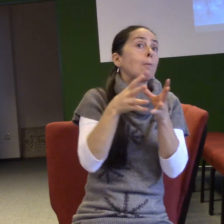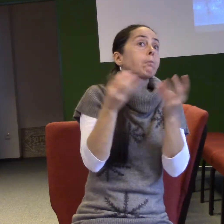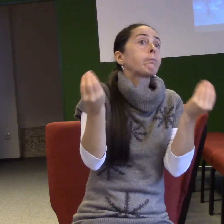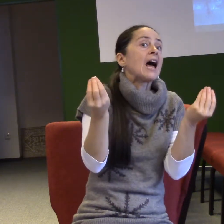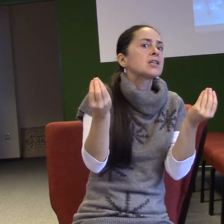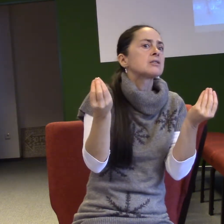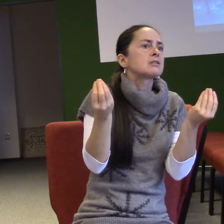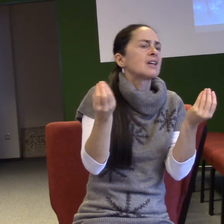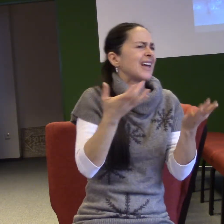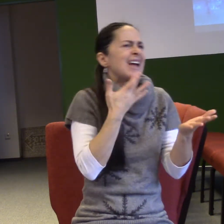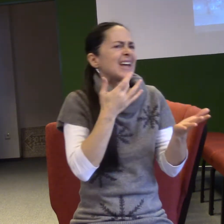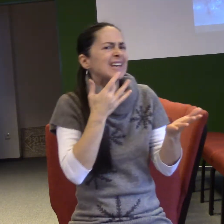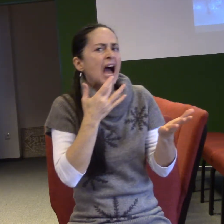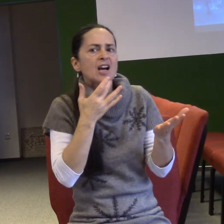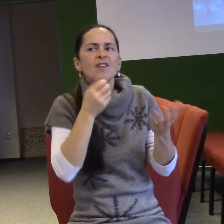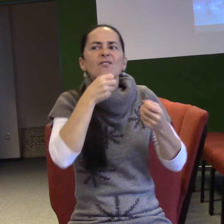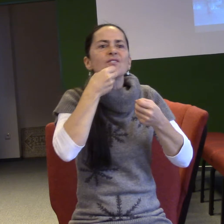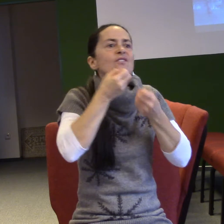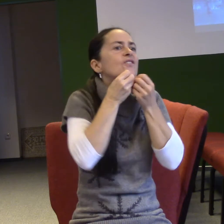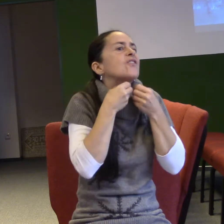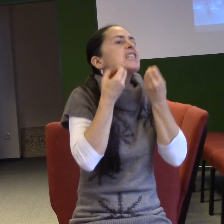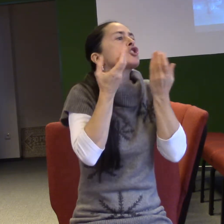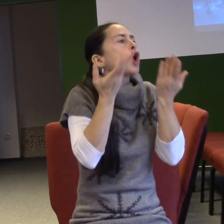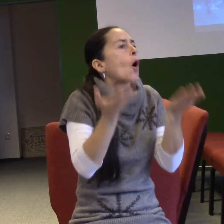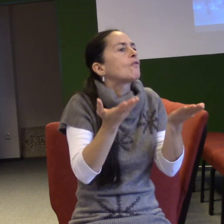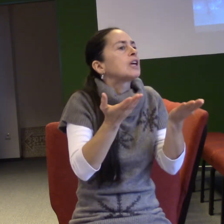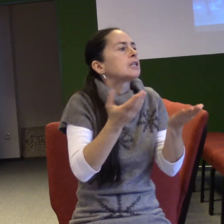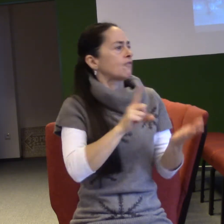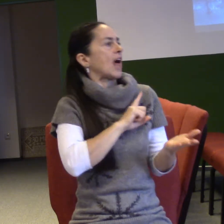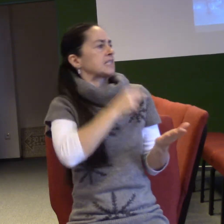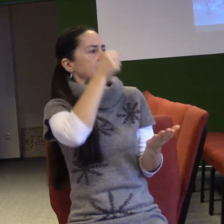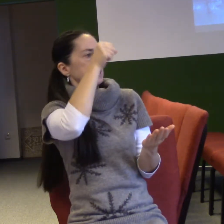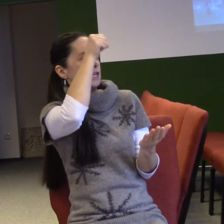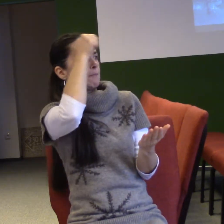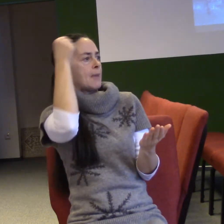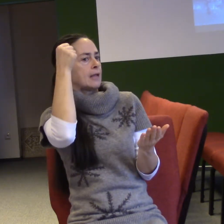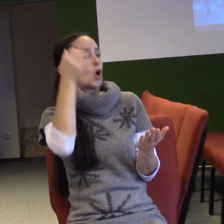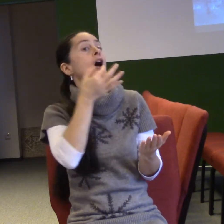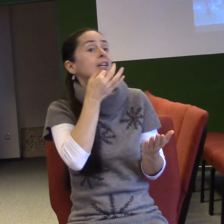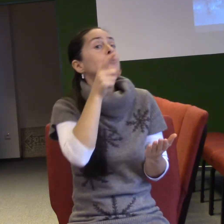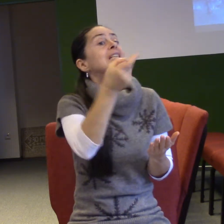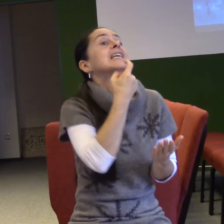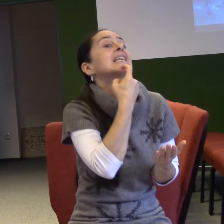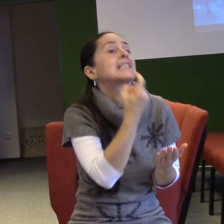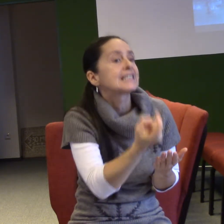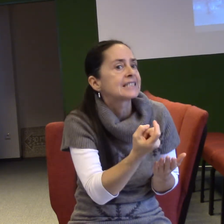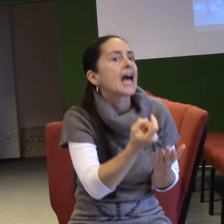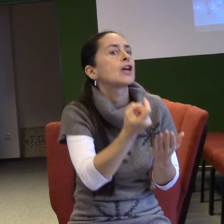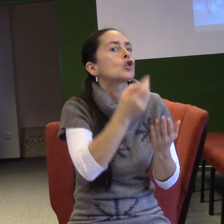Pokud chceš říct své jméno, nebo pokud se chceš definovat, pokud chceš říct nějakou svoji identitu, tak musíš použít já jsem dam,